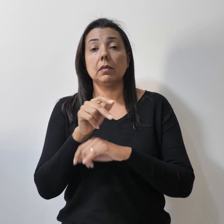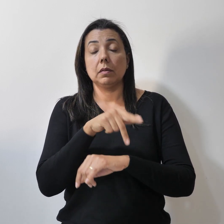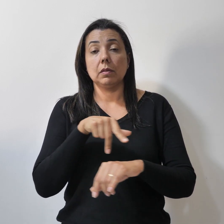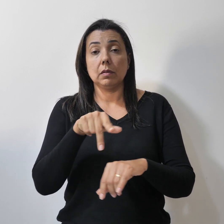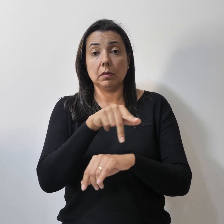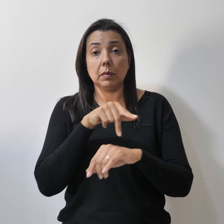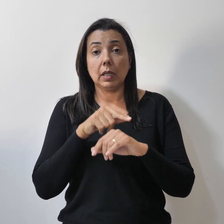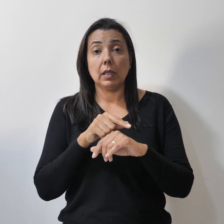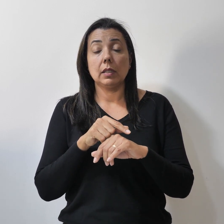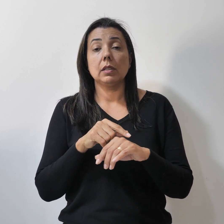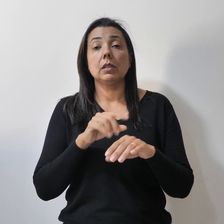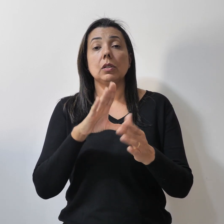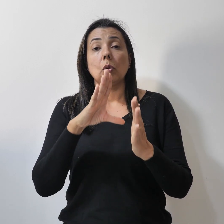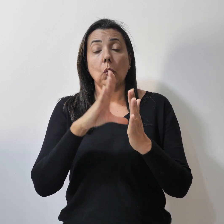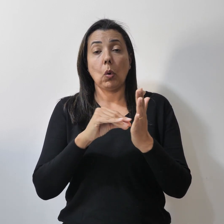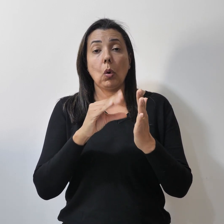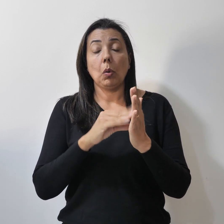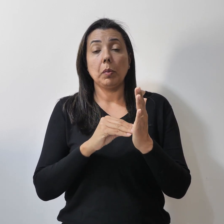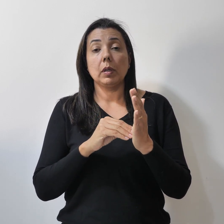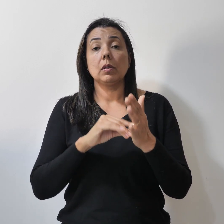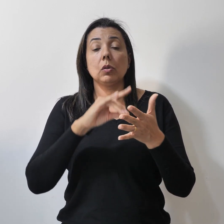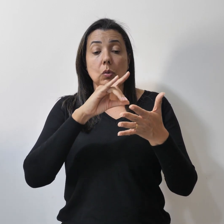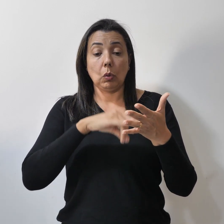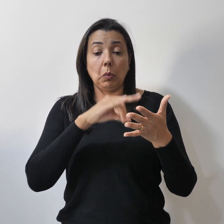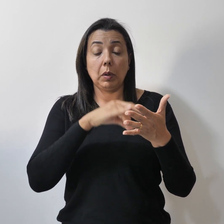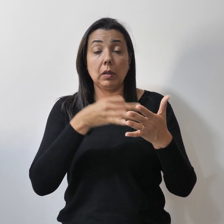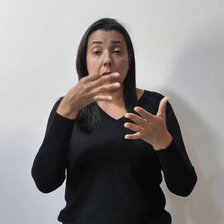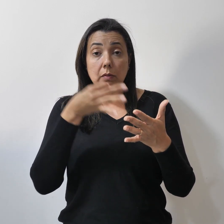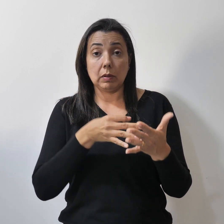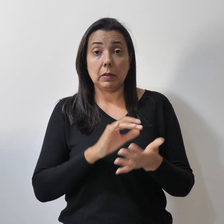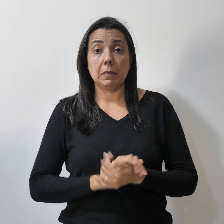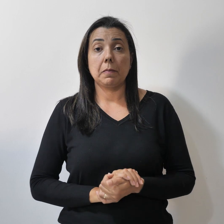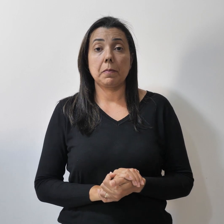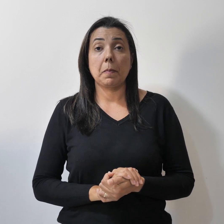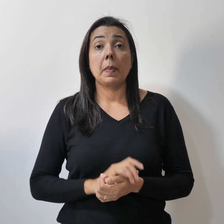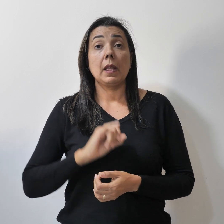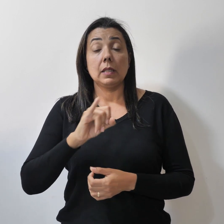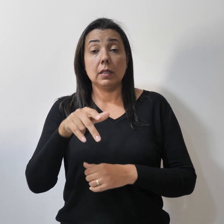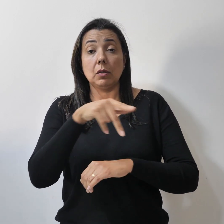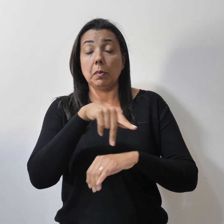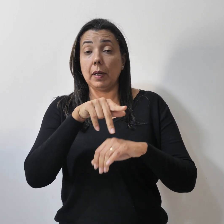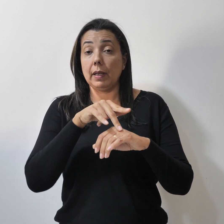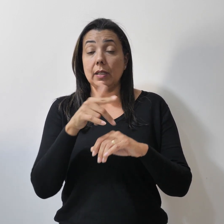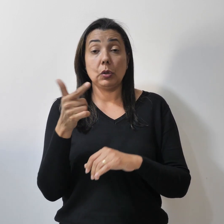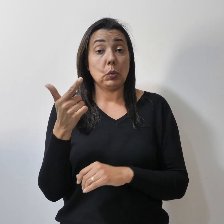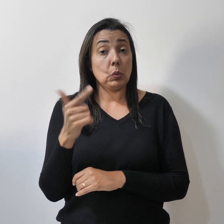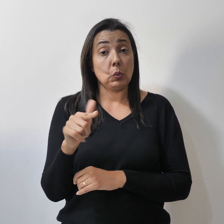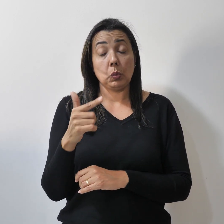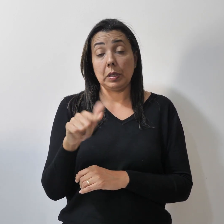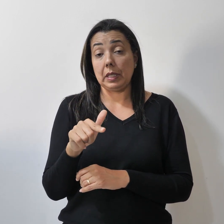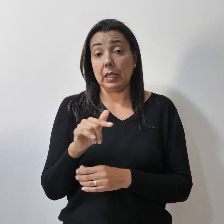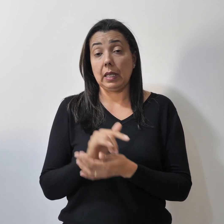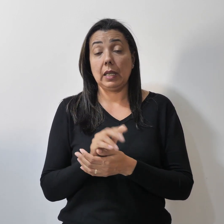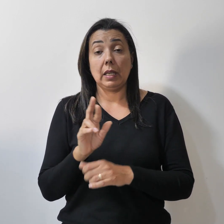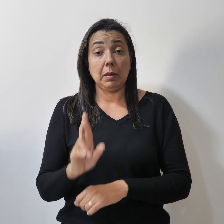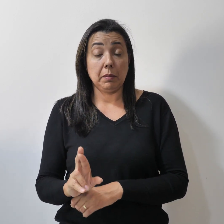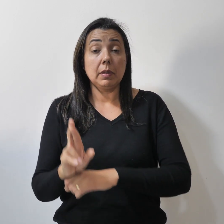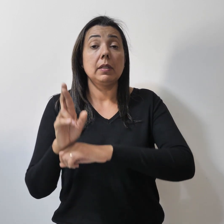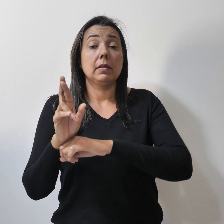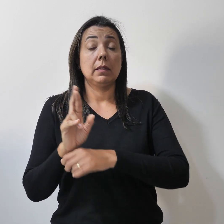com cópia dos documentos autenticados. Se o país onde reside não tiver representação, a